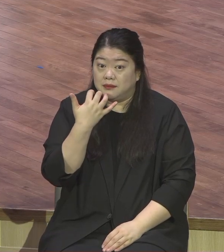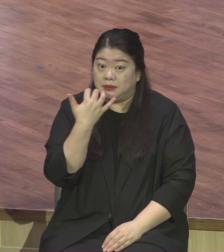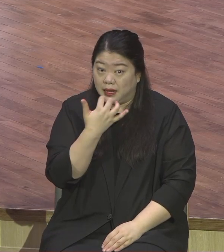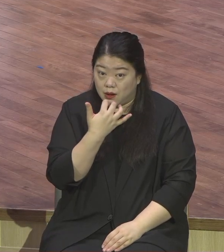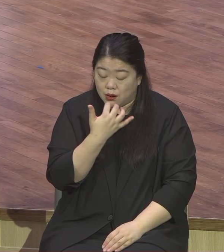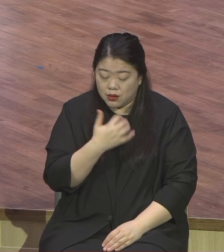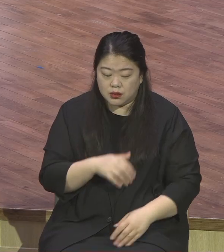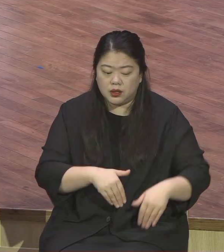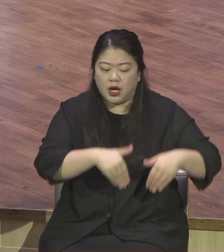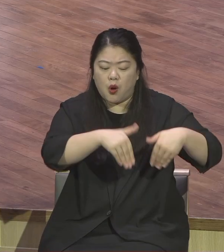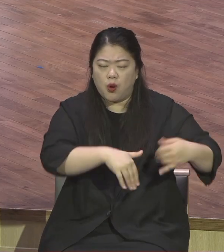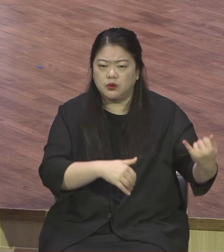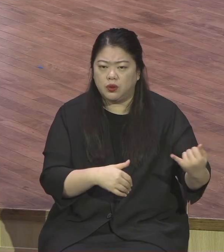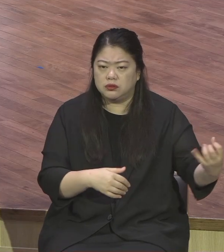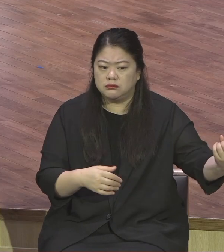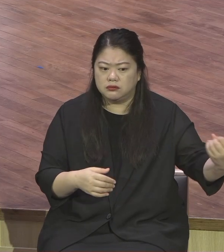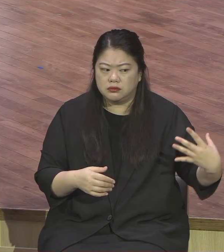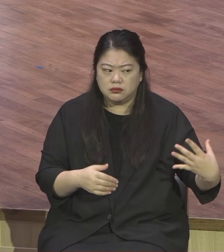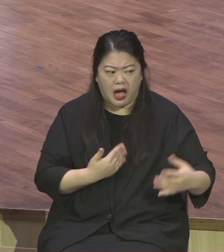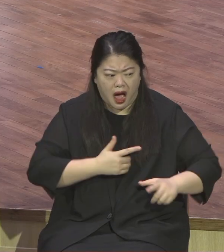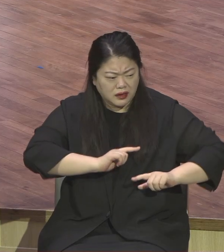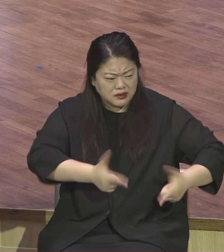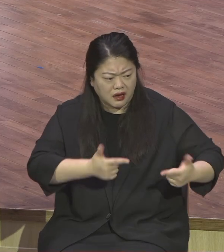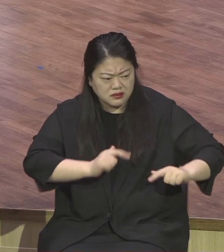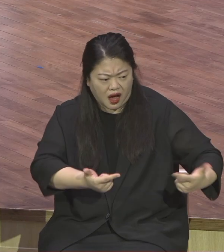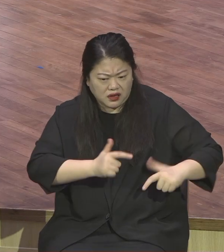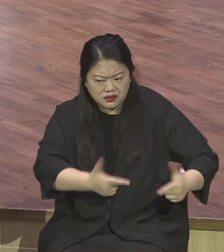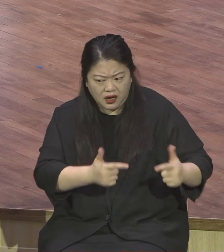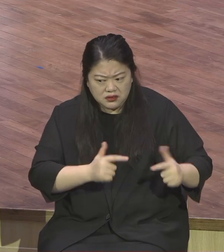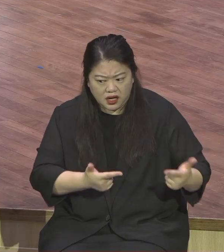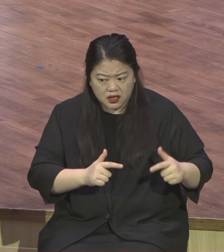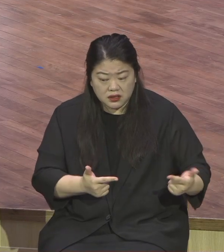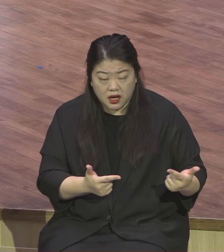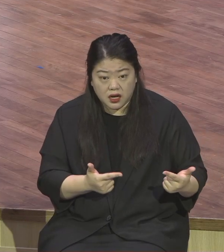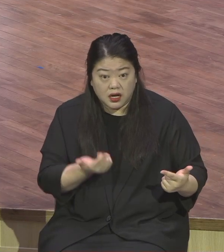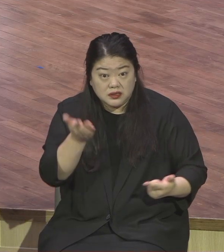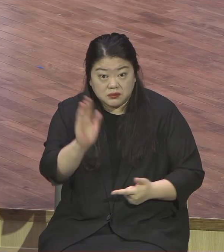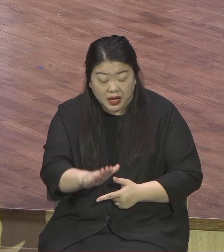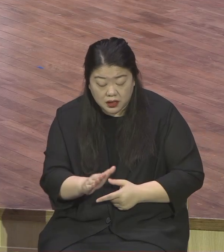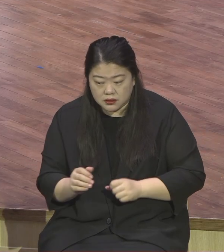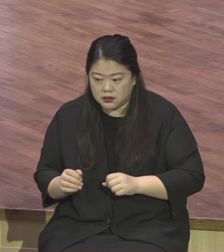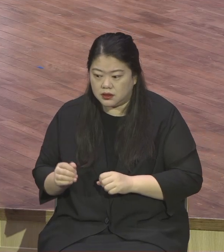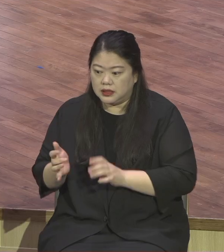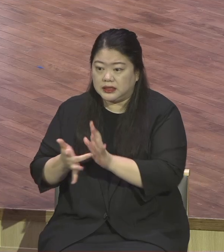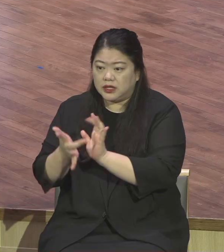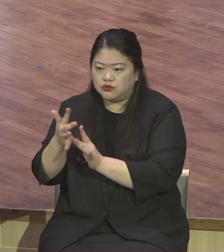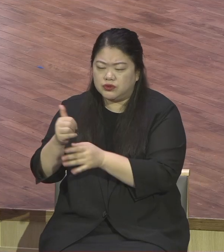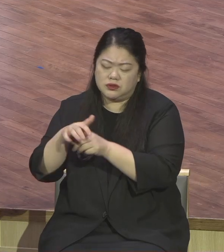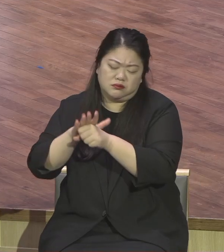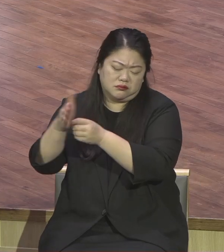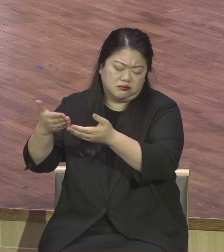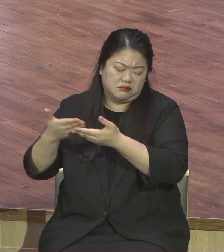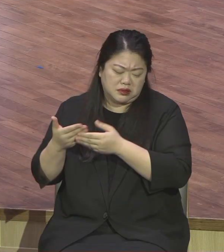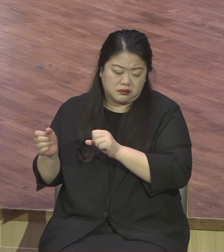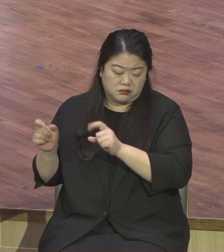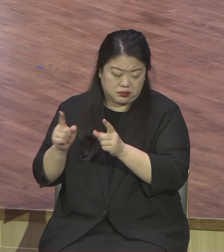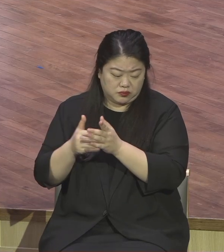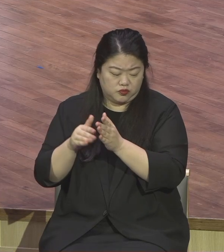어떻게 합니까 하나님 앞에서 너희의 말을 듣는 것이 하나님의 말씀을 듣는 것보다 옳은가 판단하라